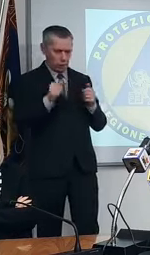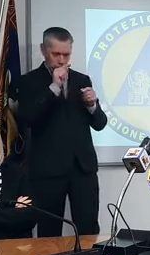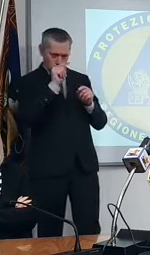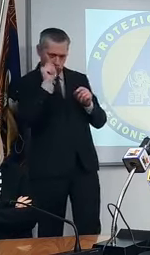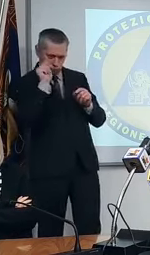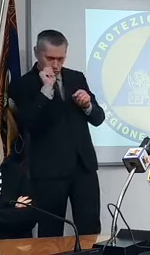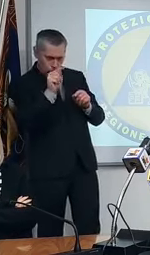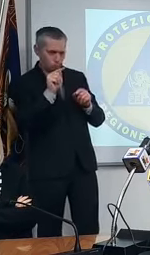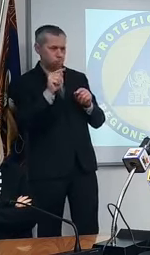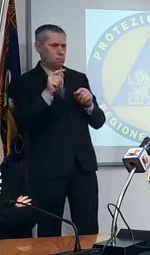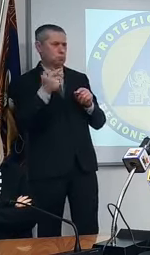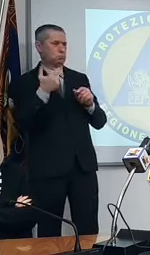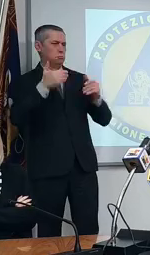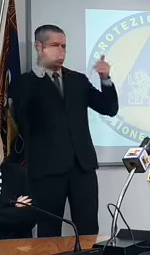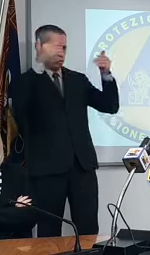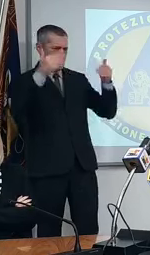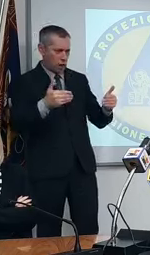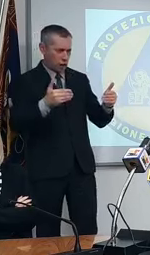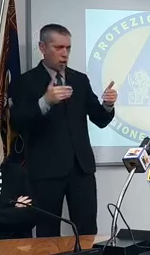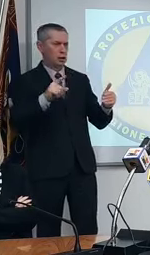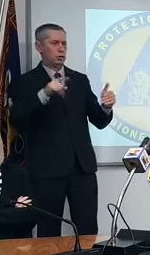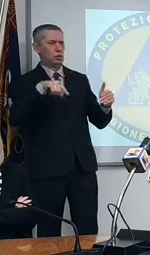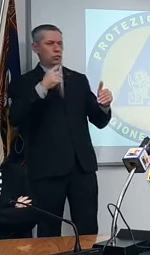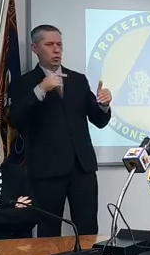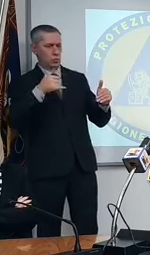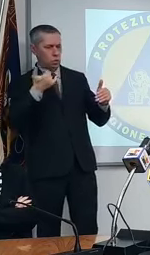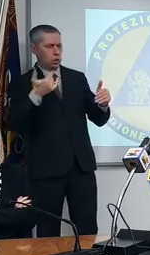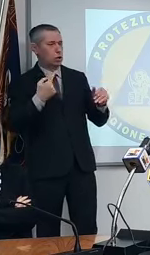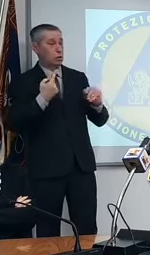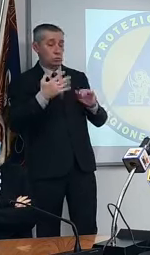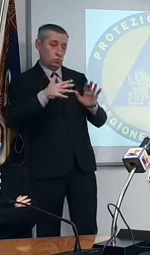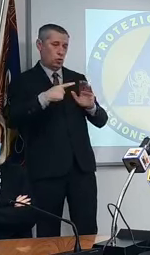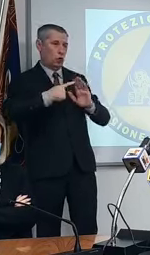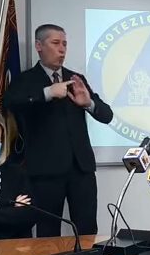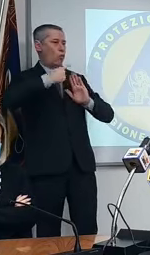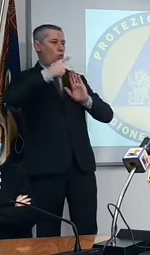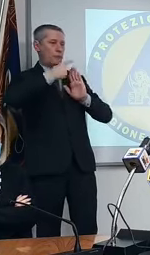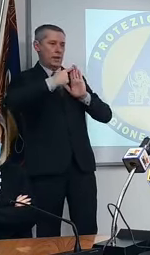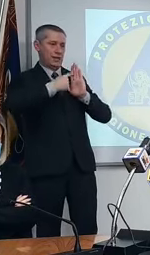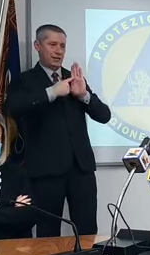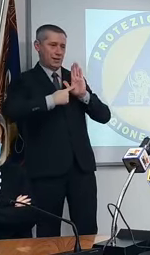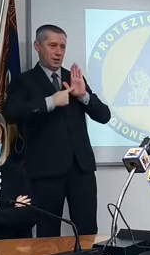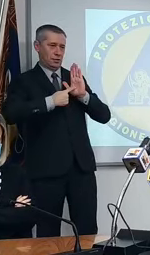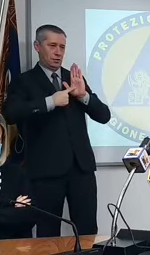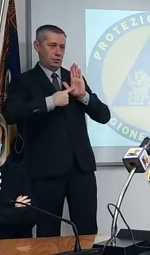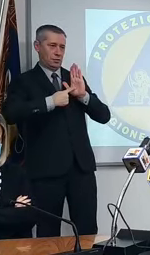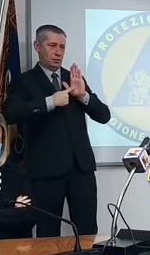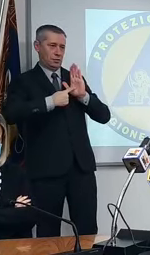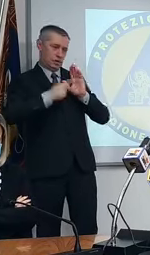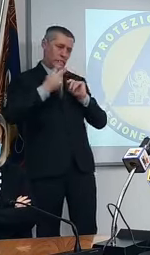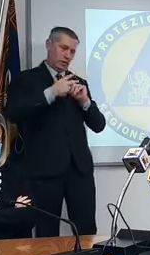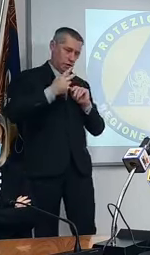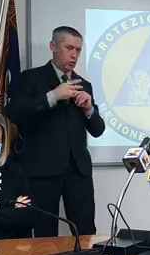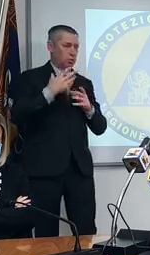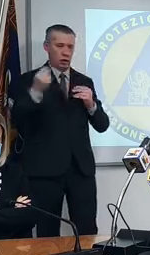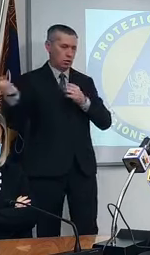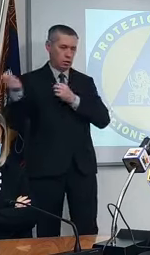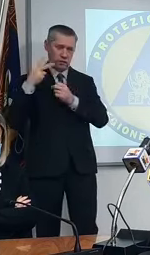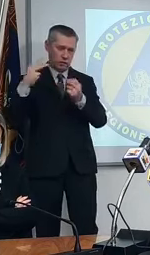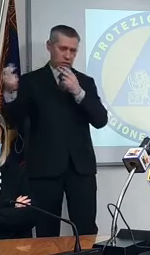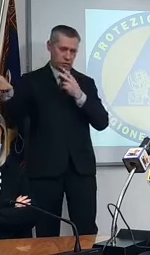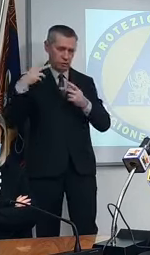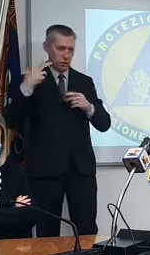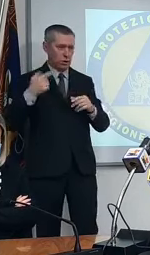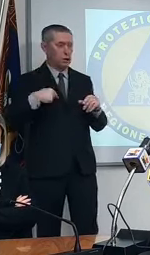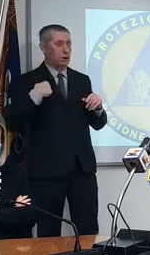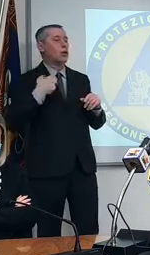le ho provate prima del portale dopo il portale è un mese che cerco a parte che ho avuto tantissime segnalazioni che cerco